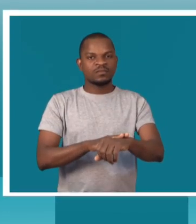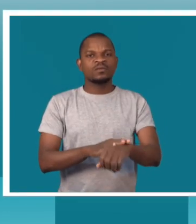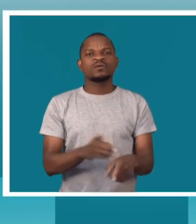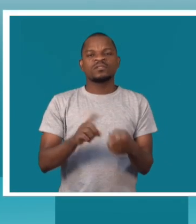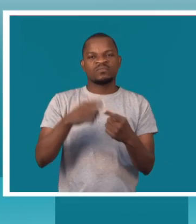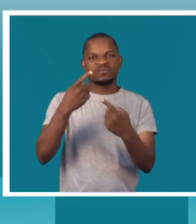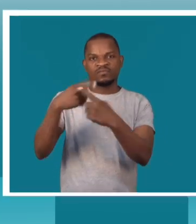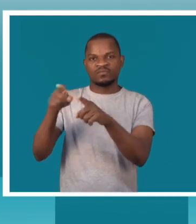e outras doenças.